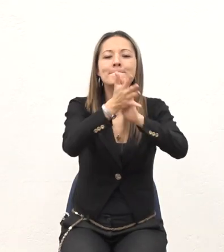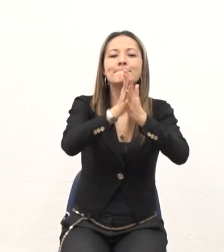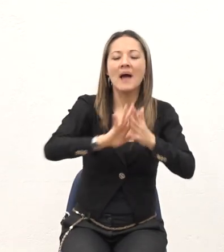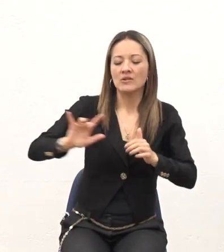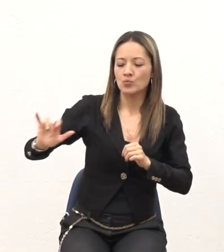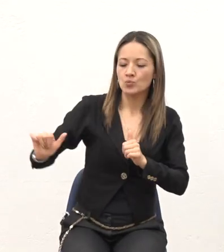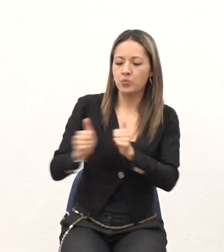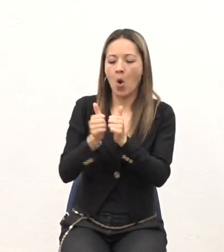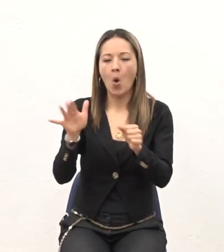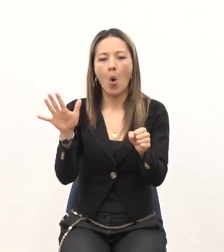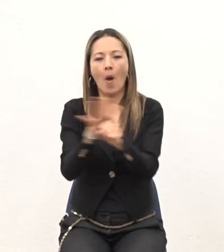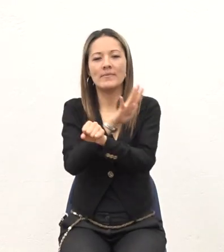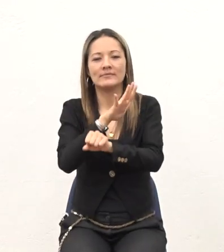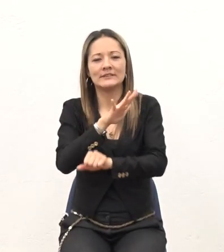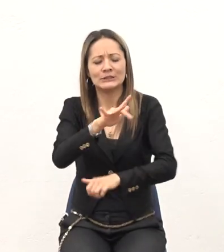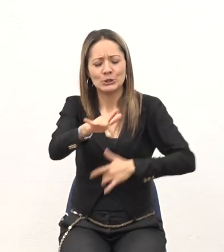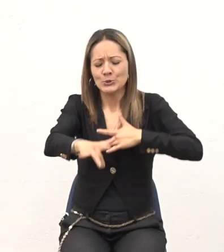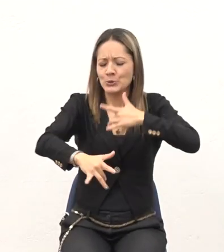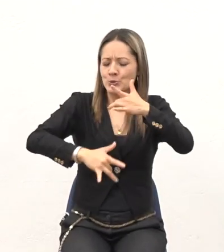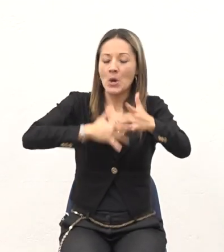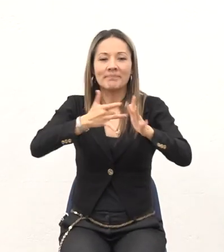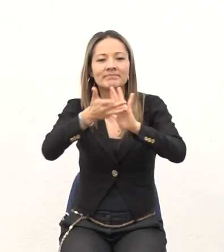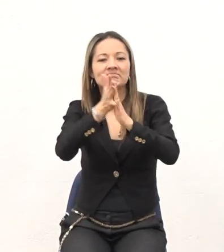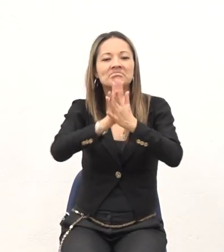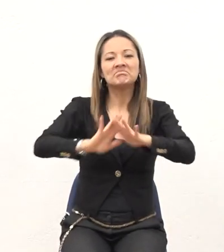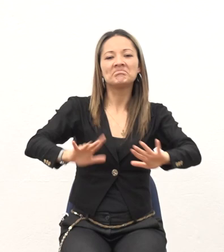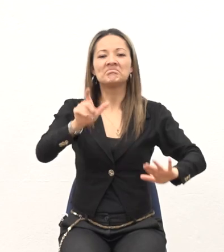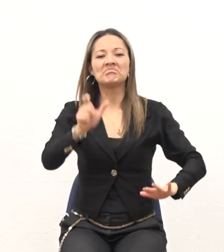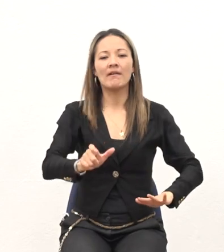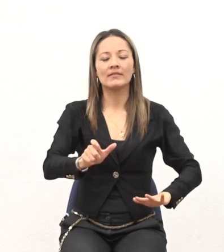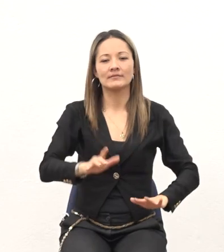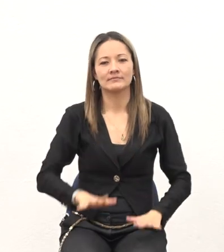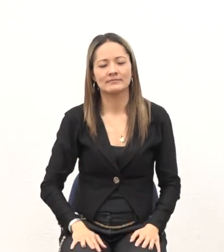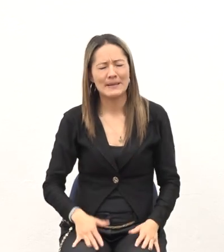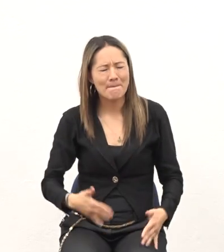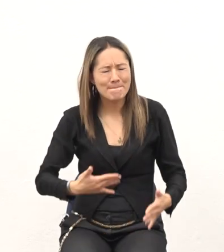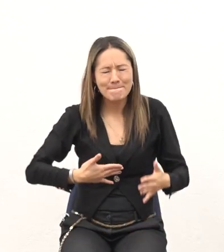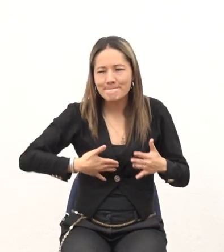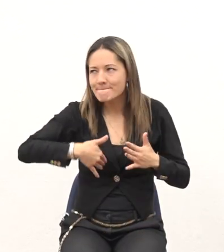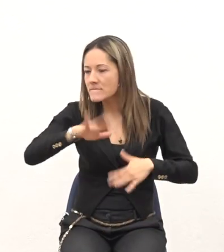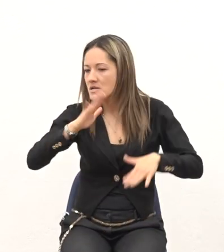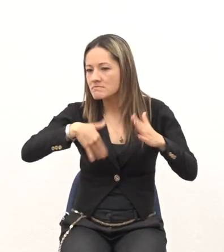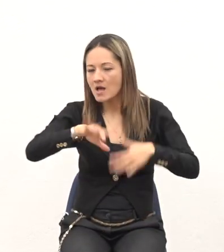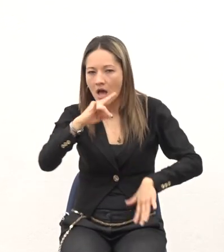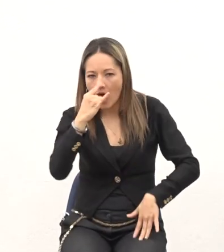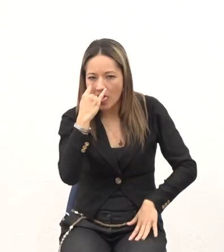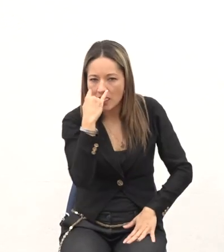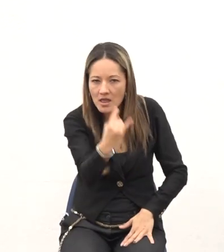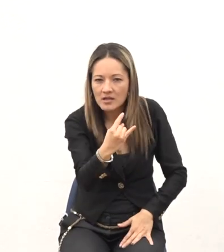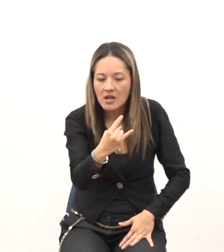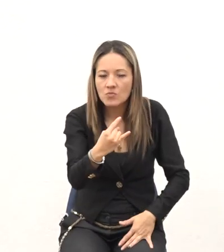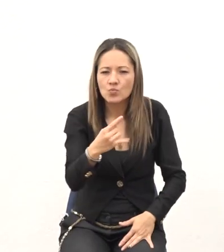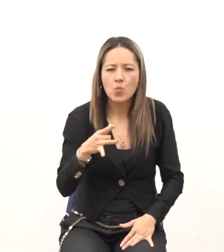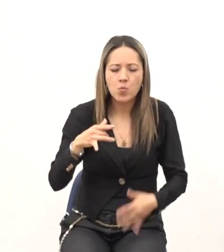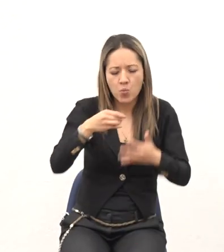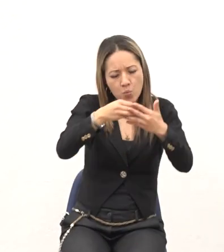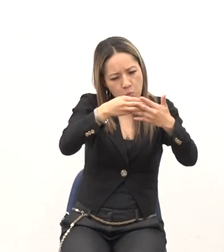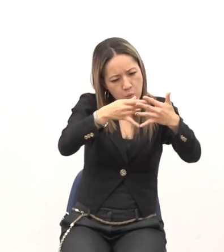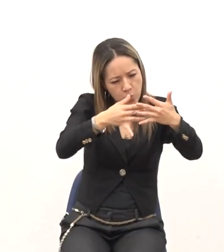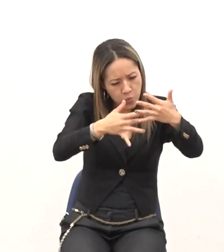Dichoso Pacífico Y el que más Me llamó La atención De todos Y creo que En el momento Que usted lo oiga